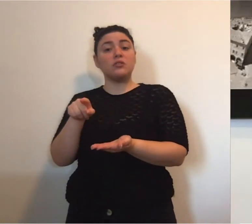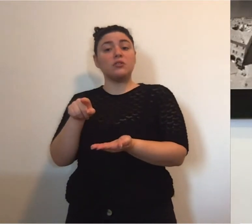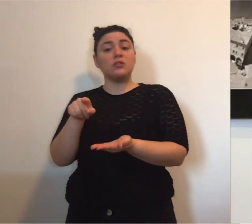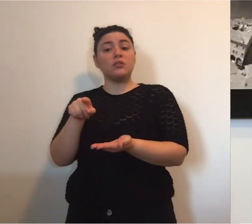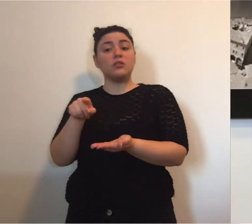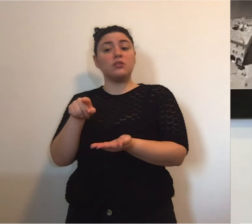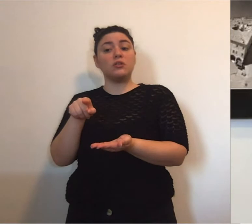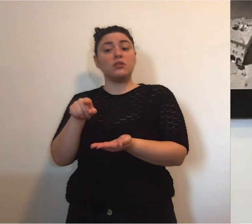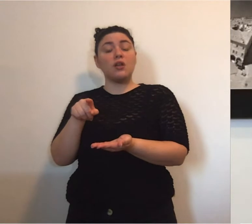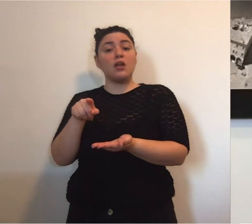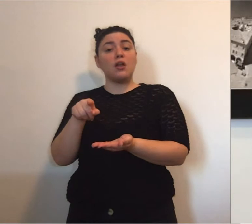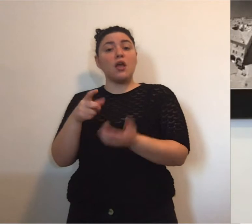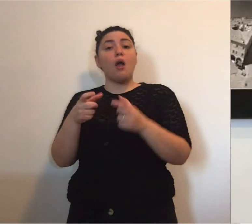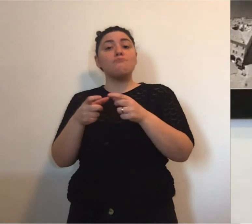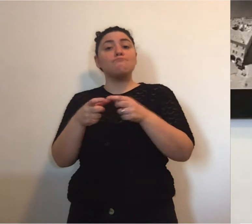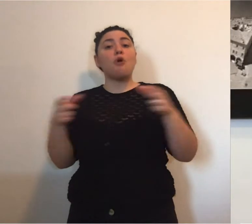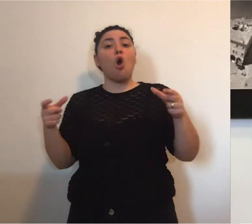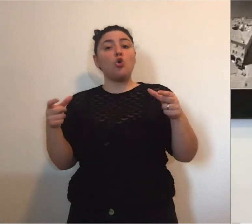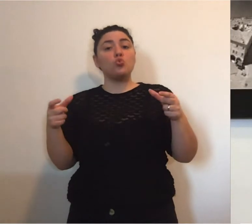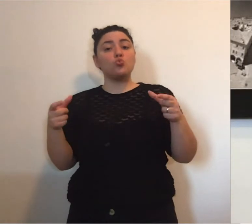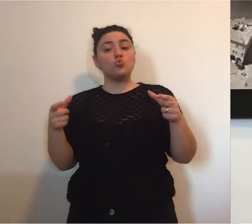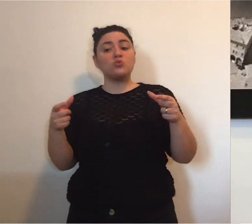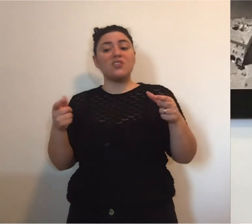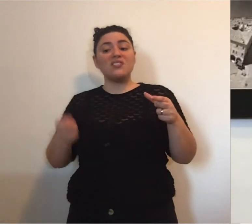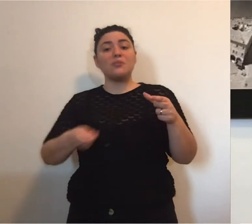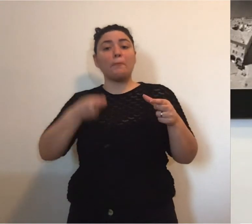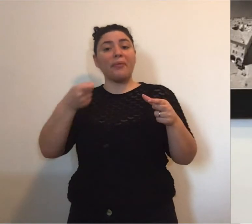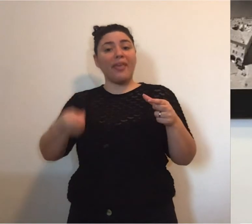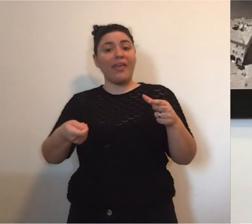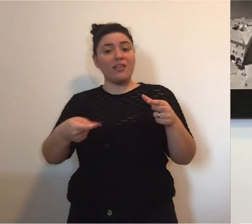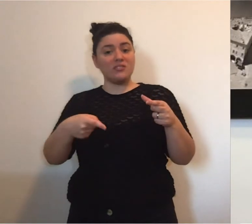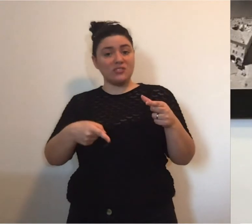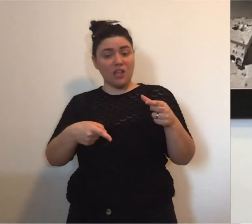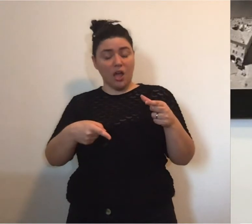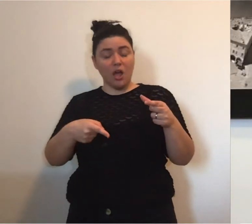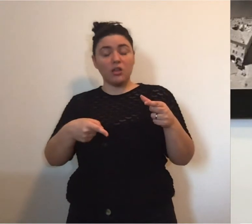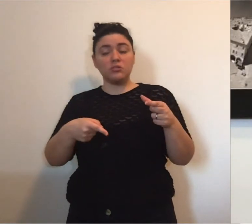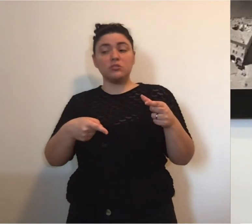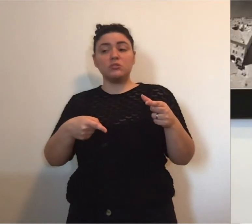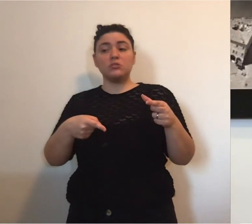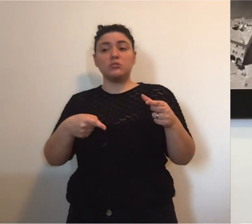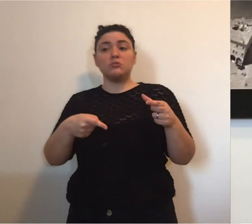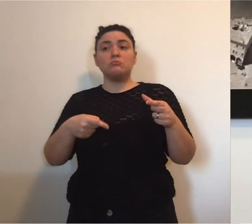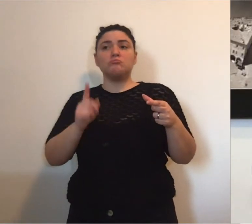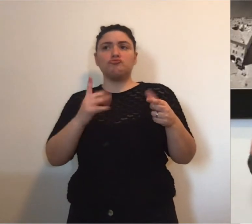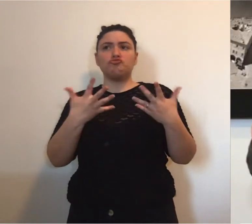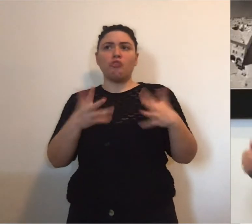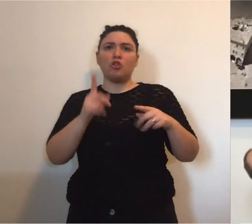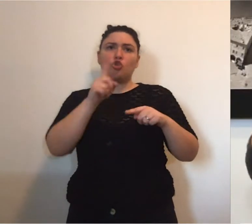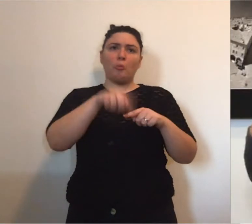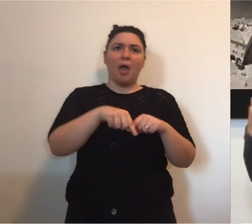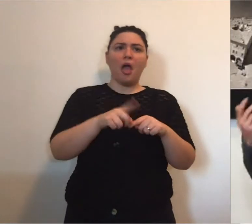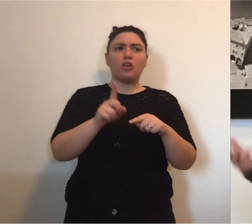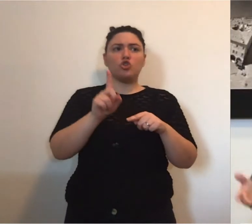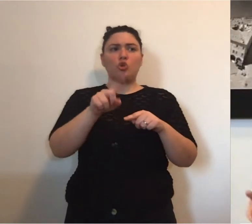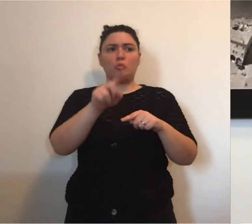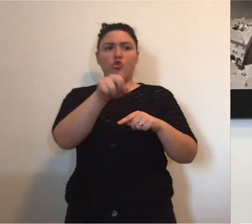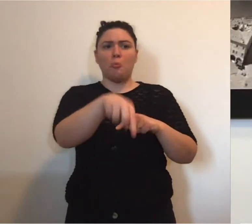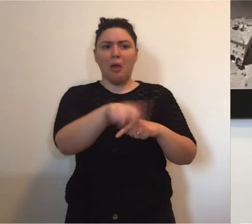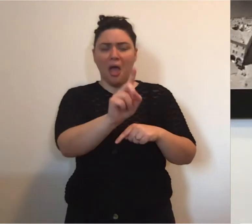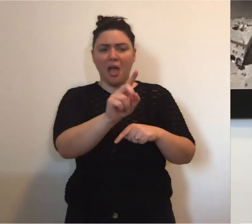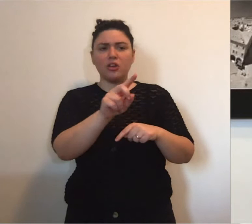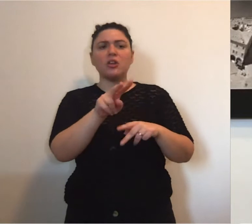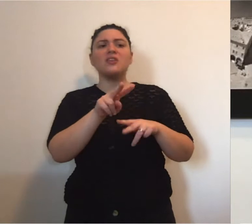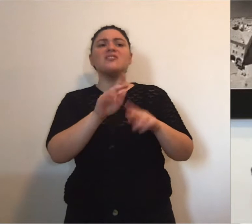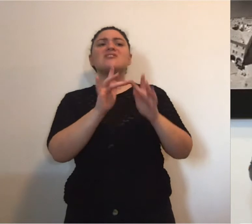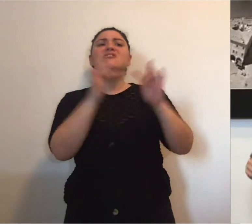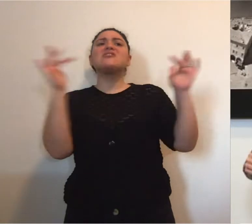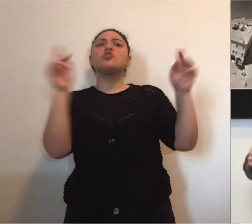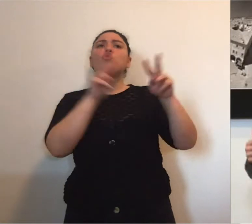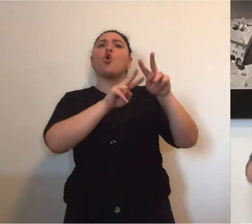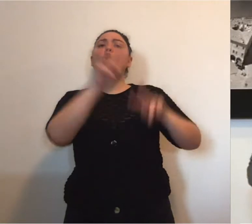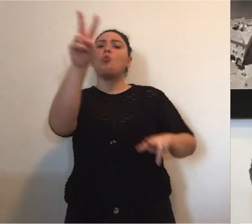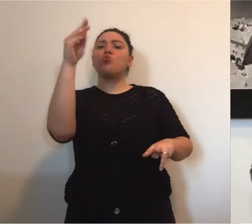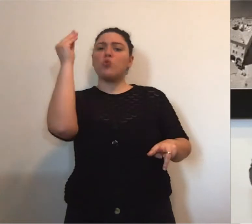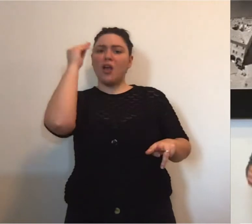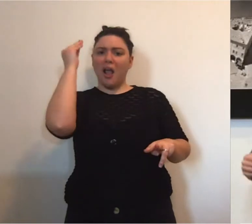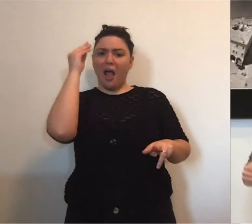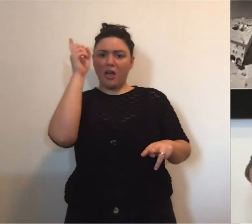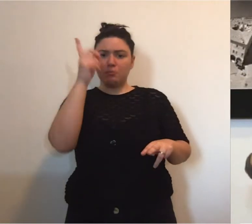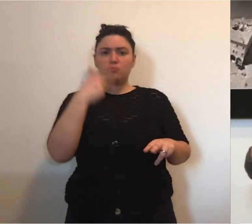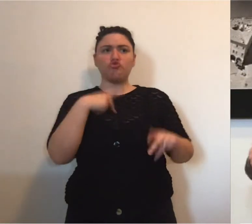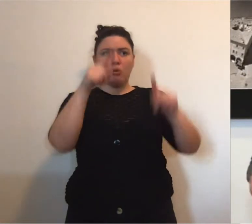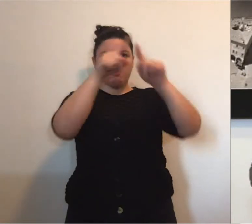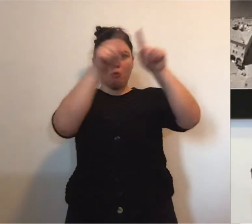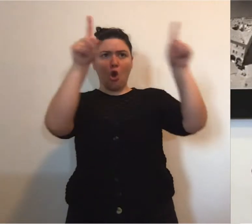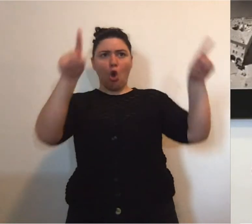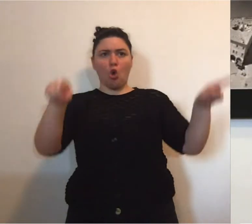concerne il bonus spesa. Tra domani e